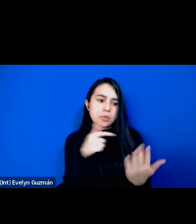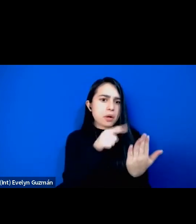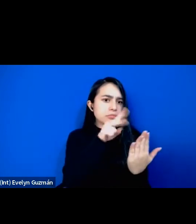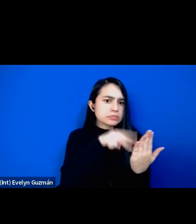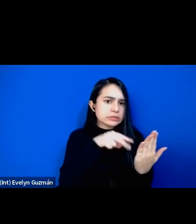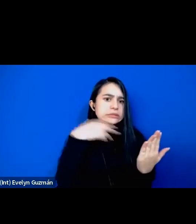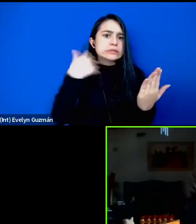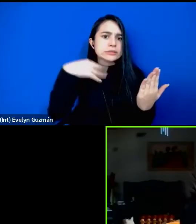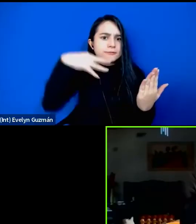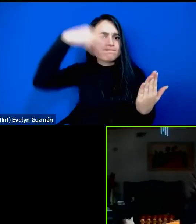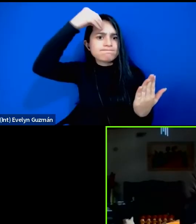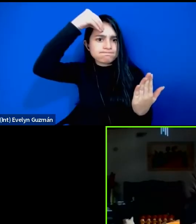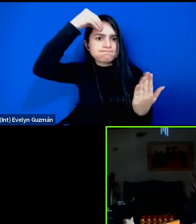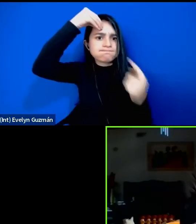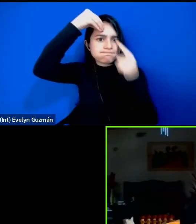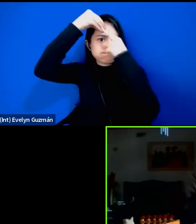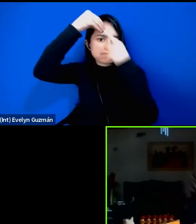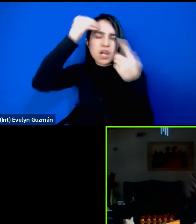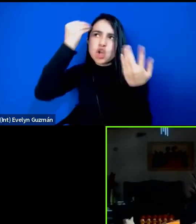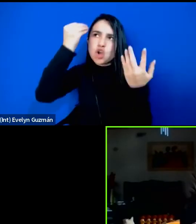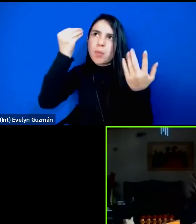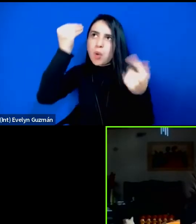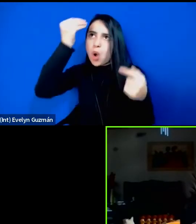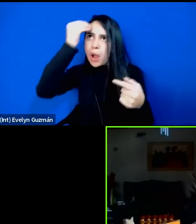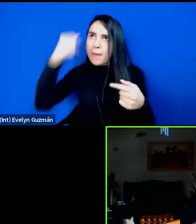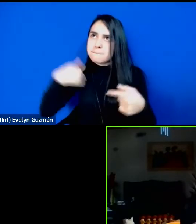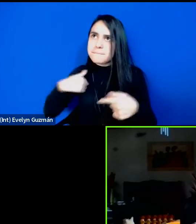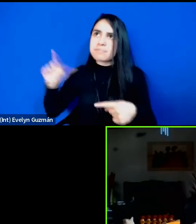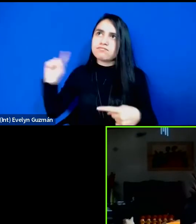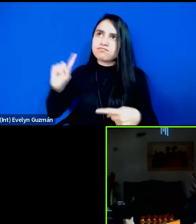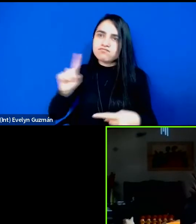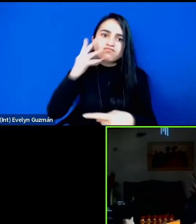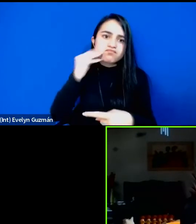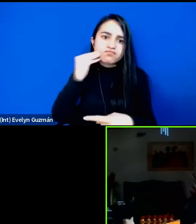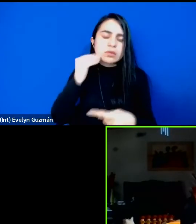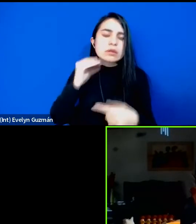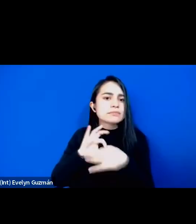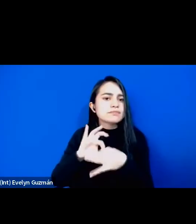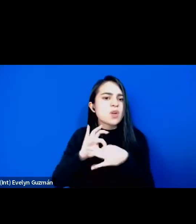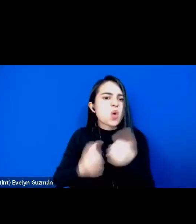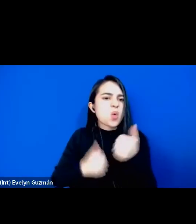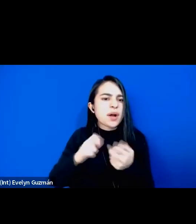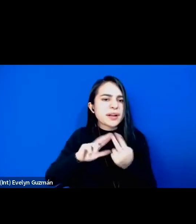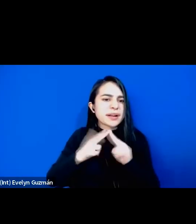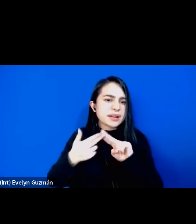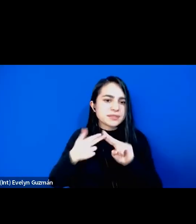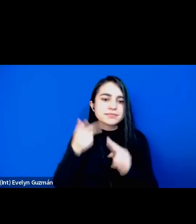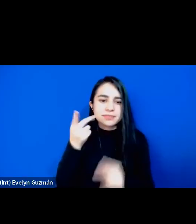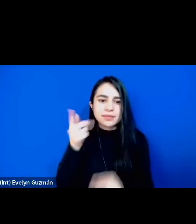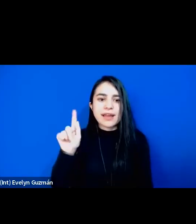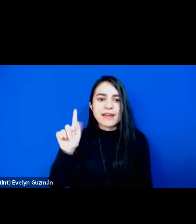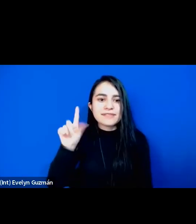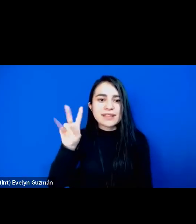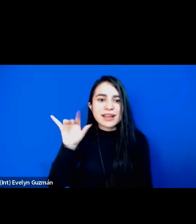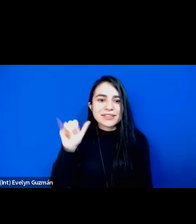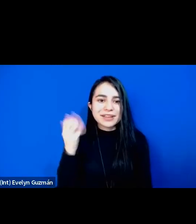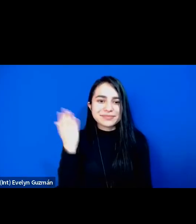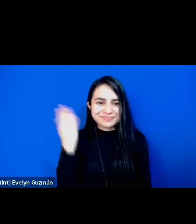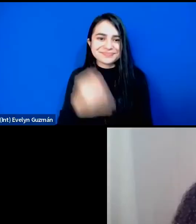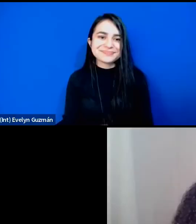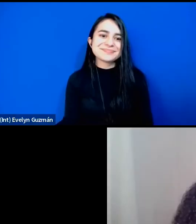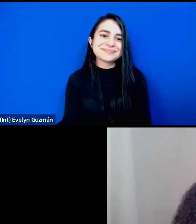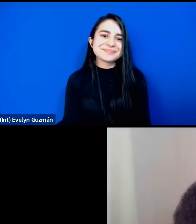conversar desde su propia trayectoria? entonces Flavia te escuchamos en primer lugar